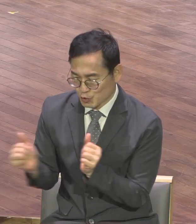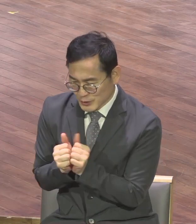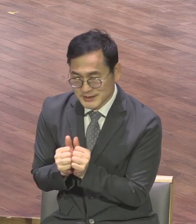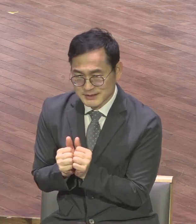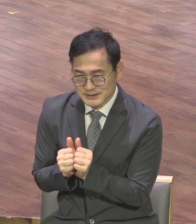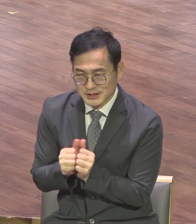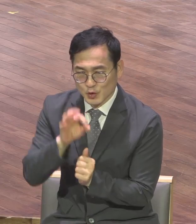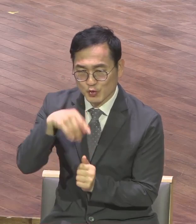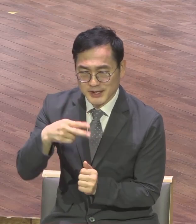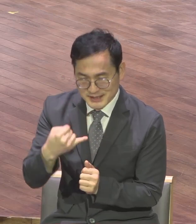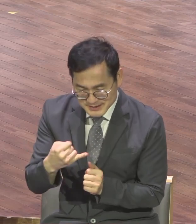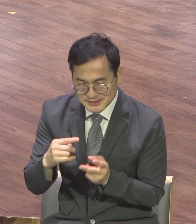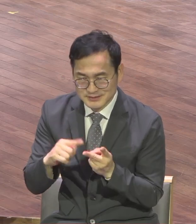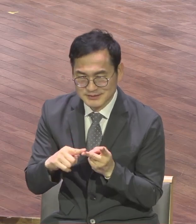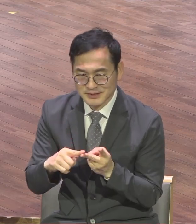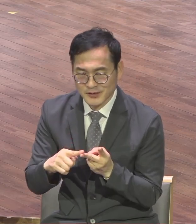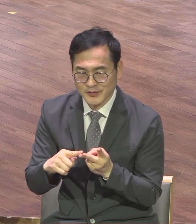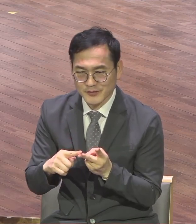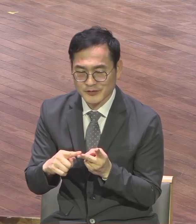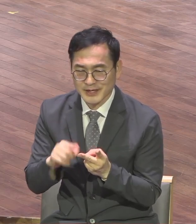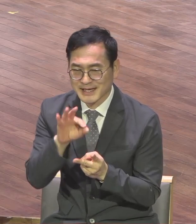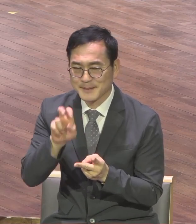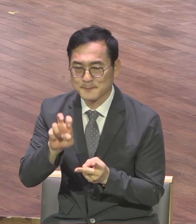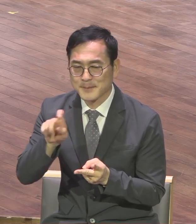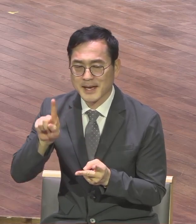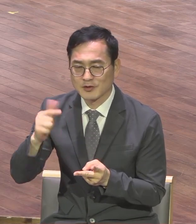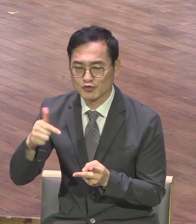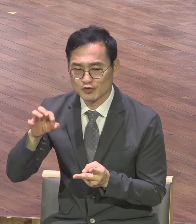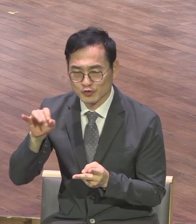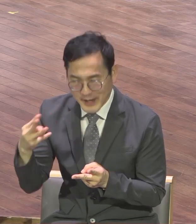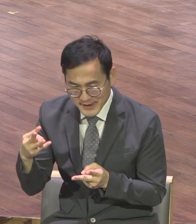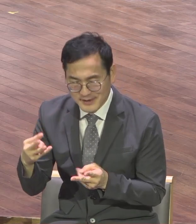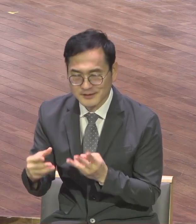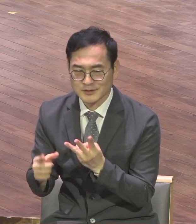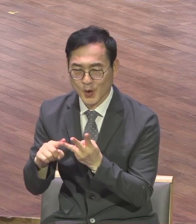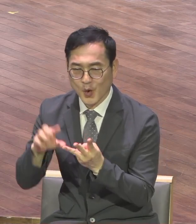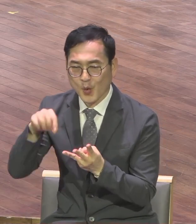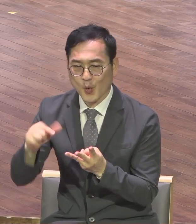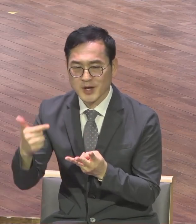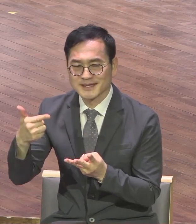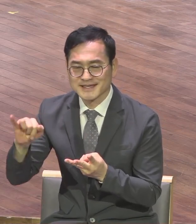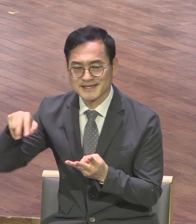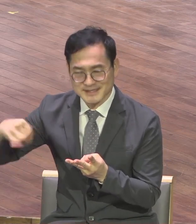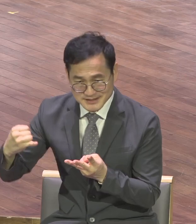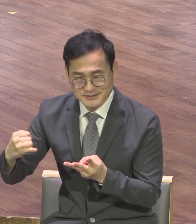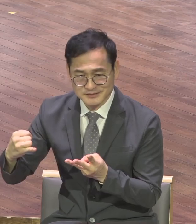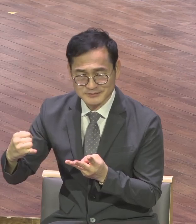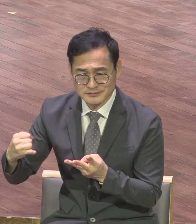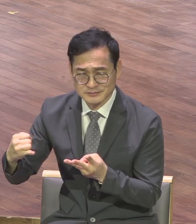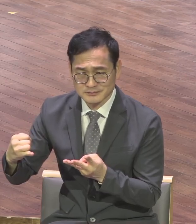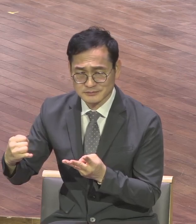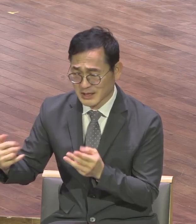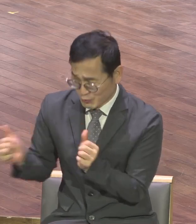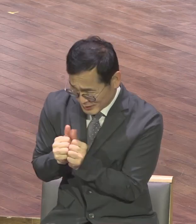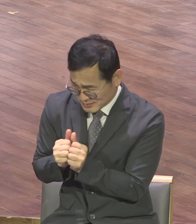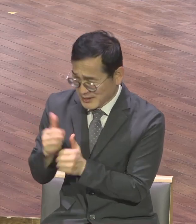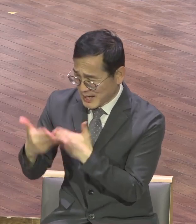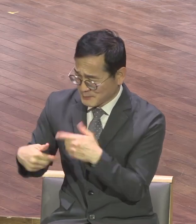하나님도 함께 계시고 정말 나와 하나 된 이런 영적인 여름 축복을 실제로 누리는 삶 속에